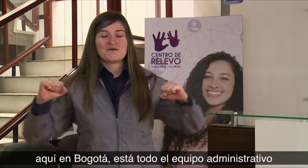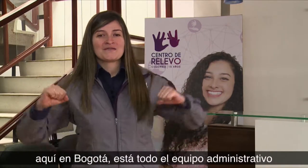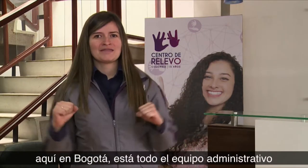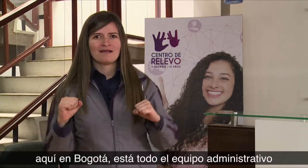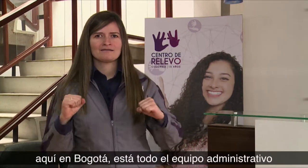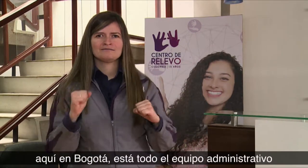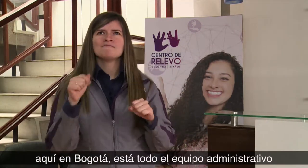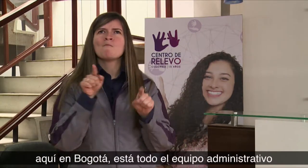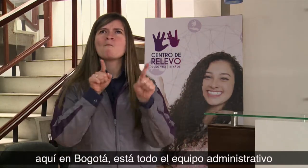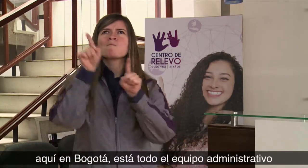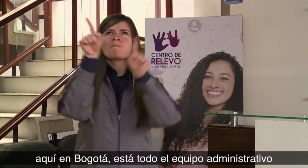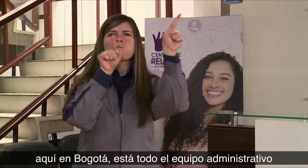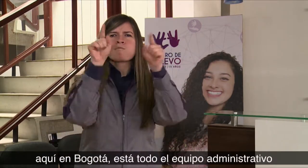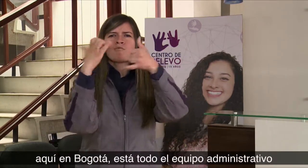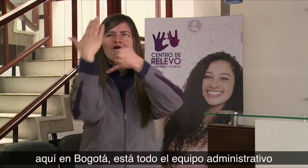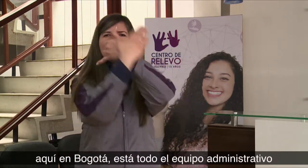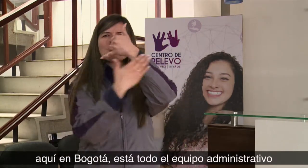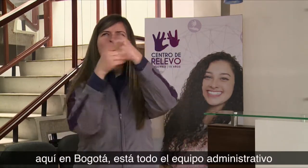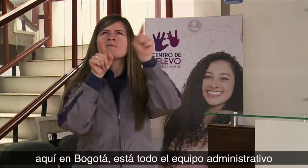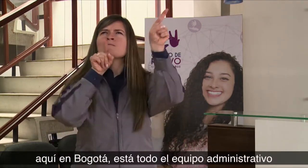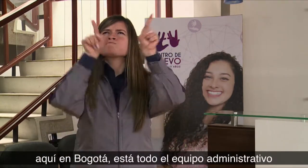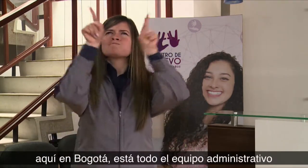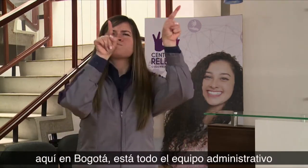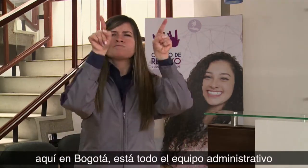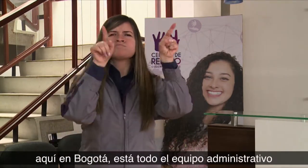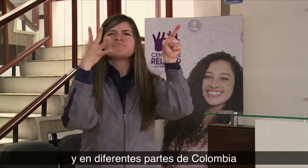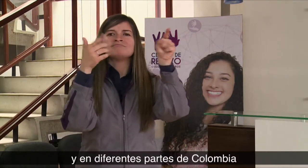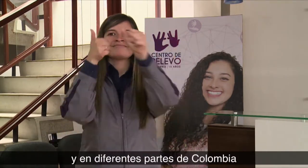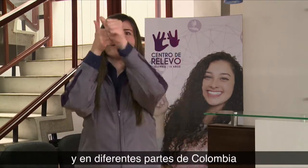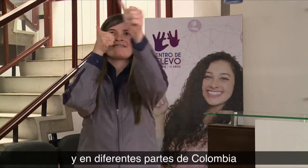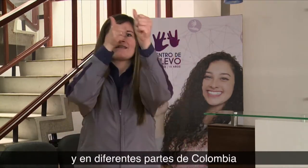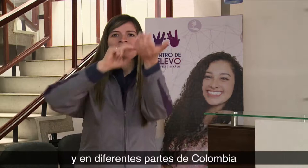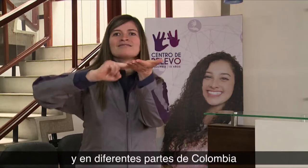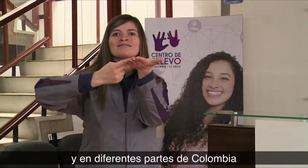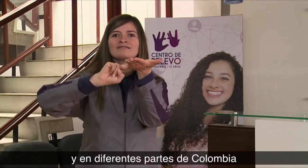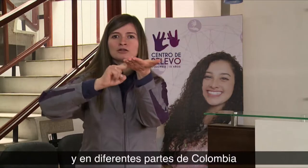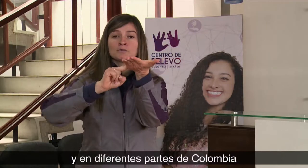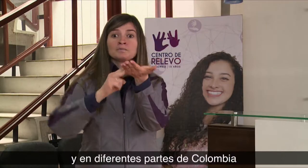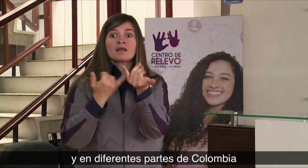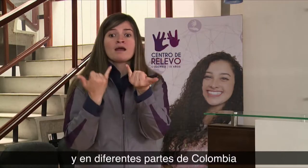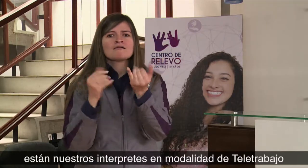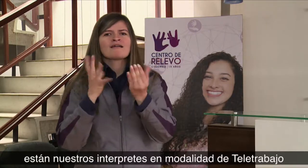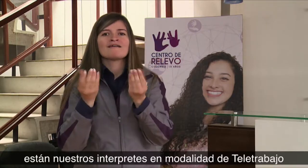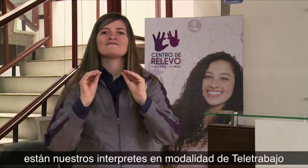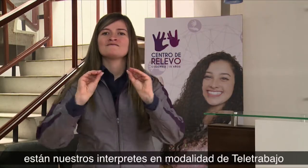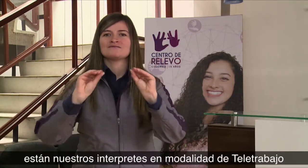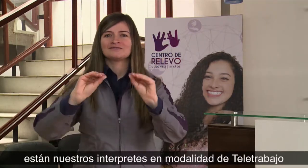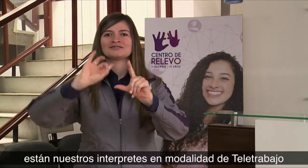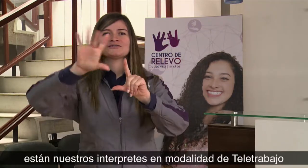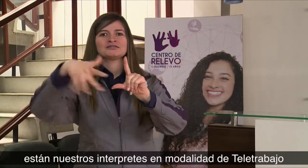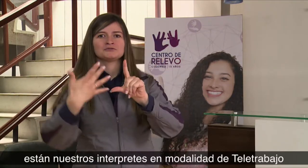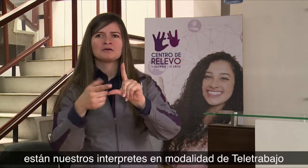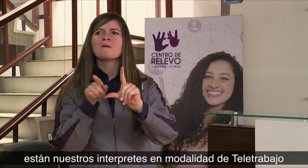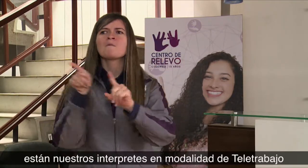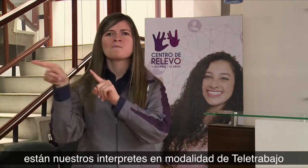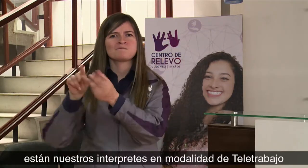está todo el equipo administrativo y en diferentes partes de Colombia están nuestros intérpretes en modalidad de